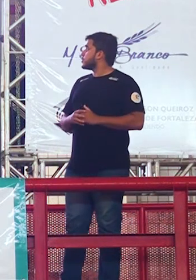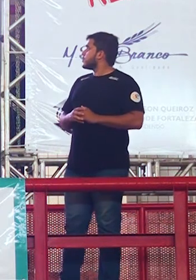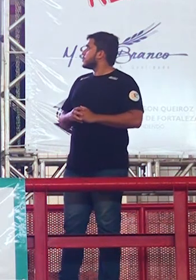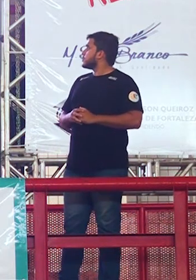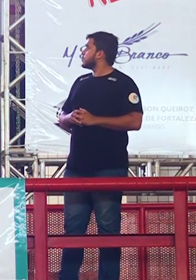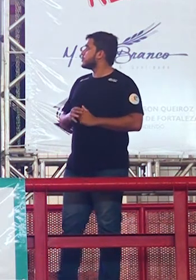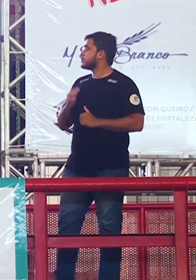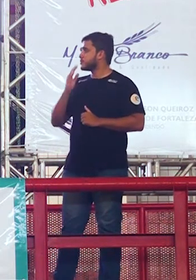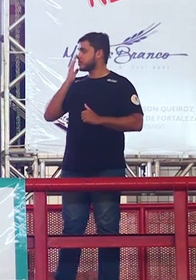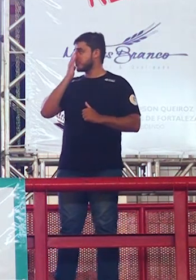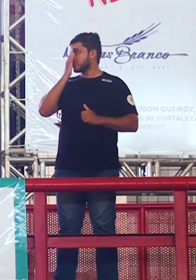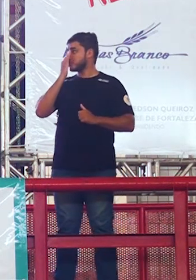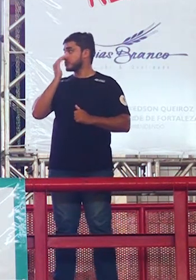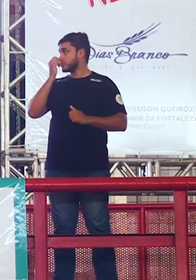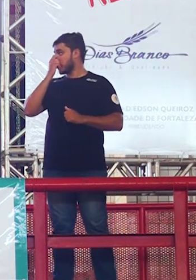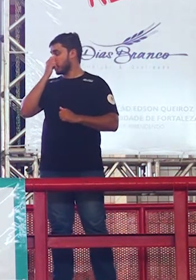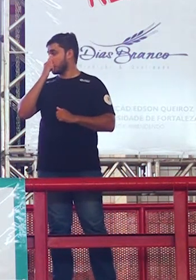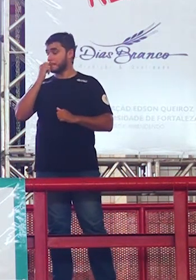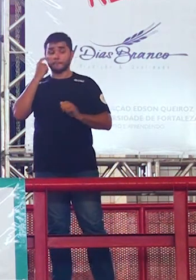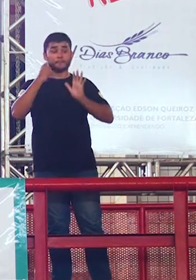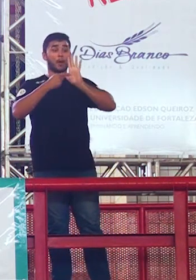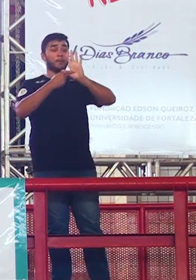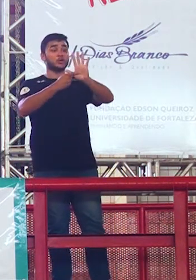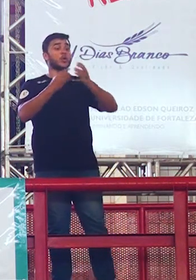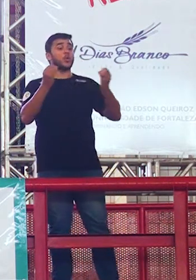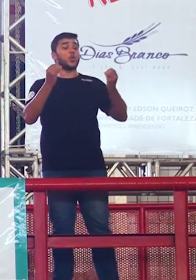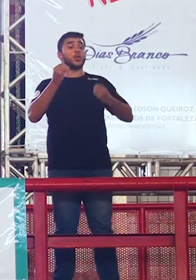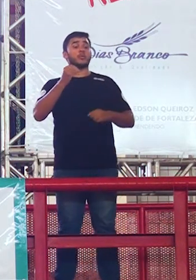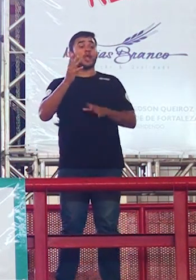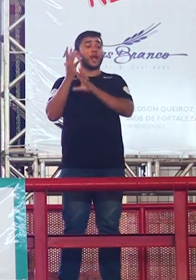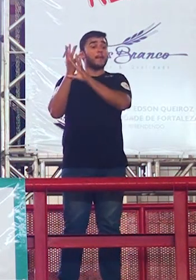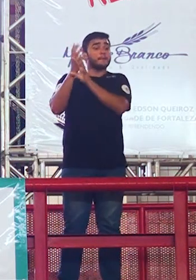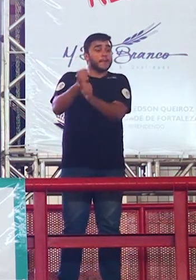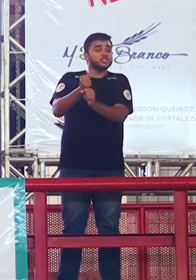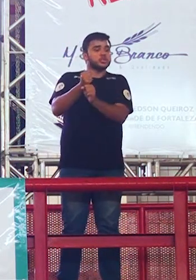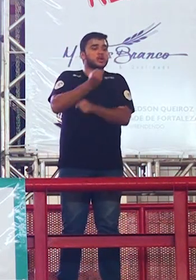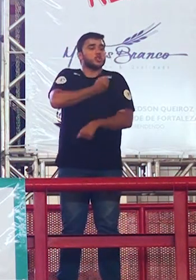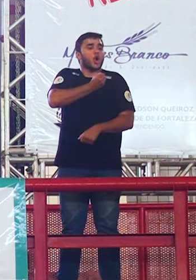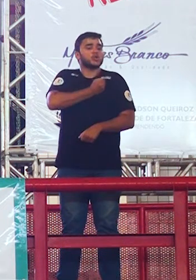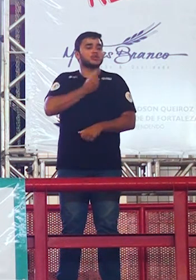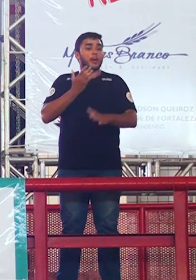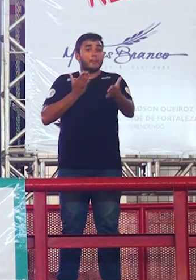a média de um a um de medicina vamos mostrar aqui qual é em redação